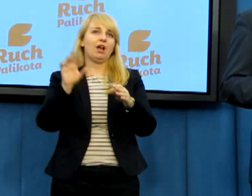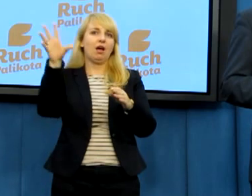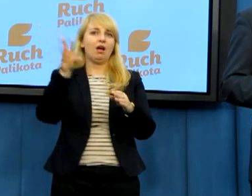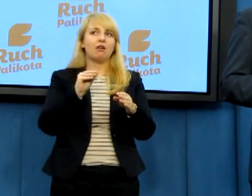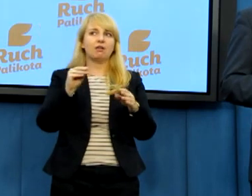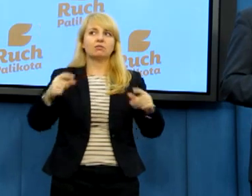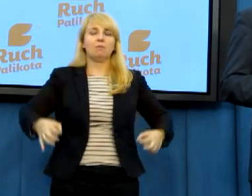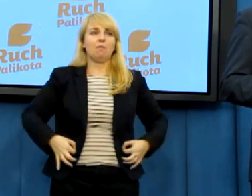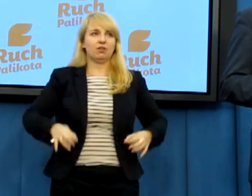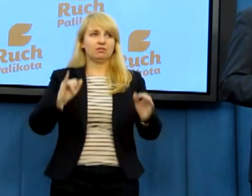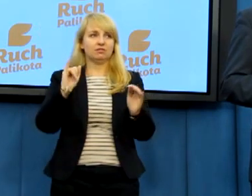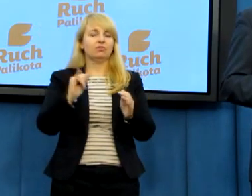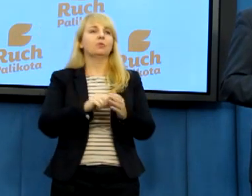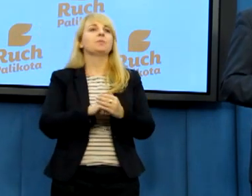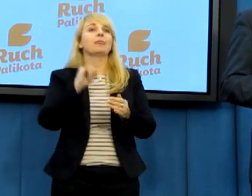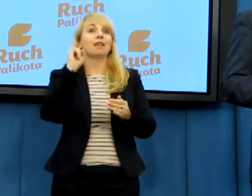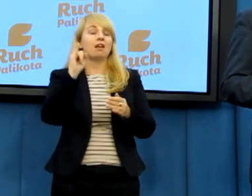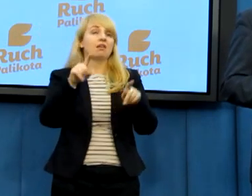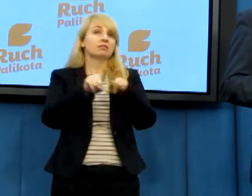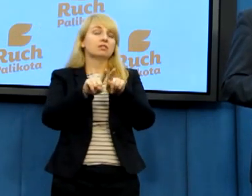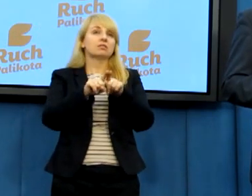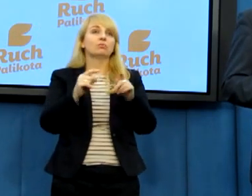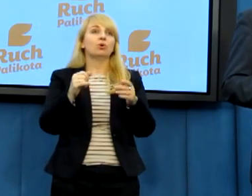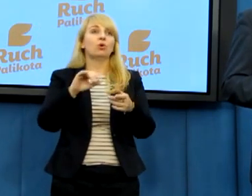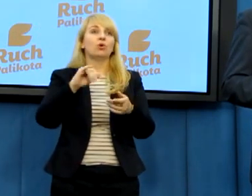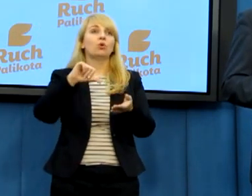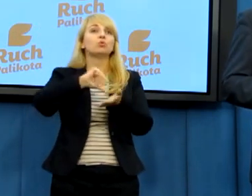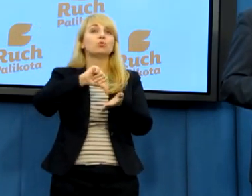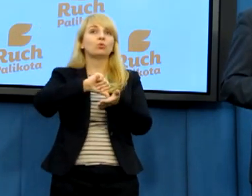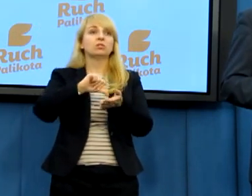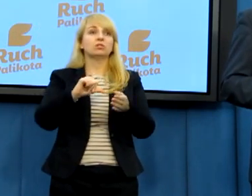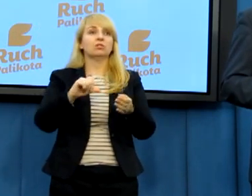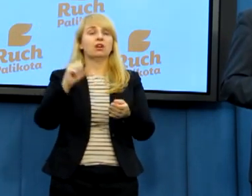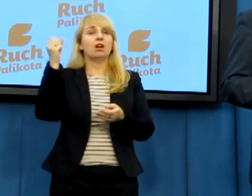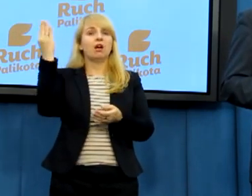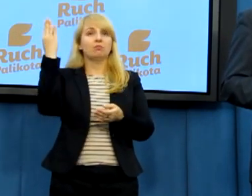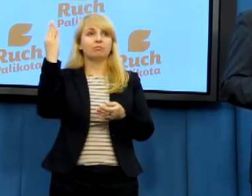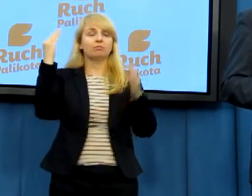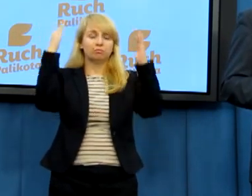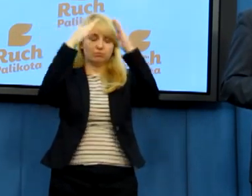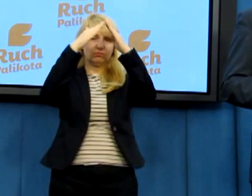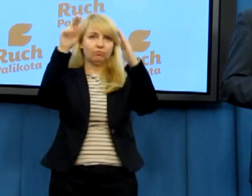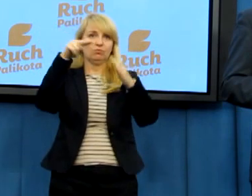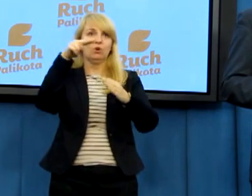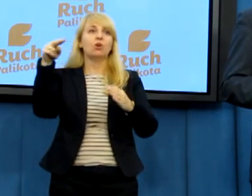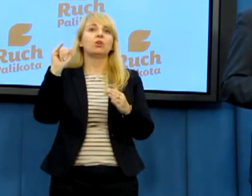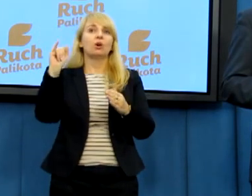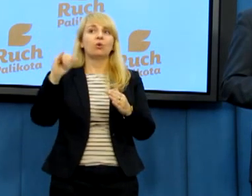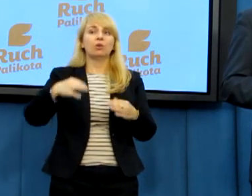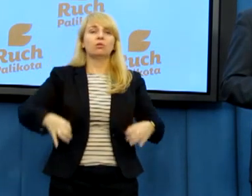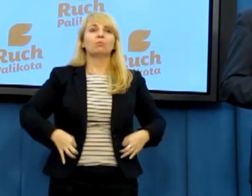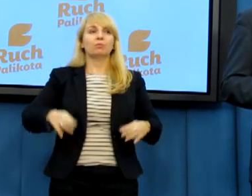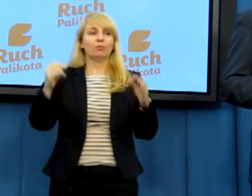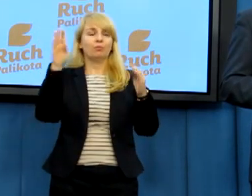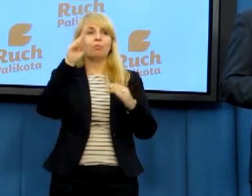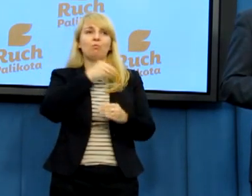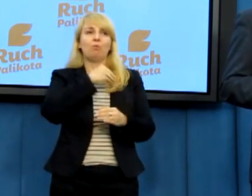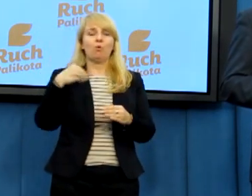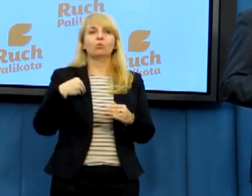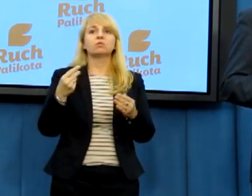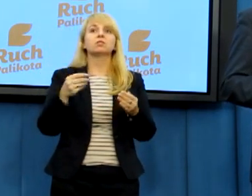i państwo polskie gwarantują sobie wzajemną autonomię, a tutaj